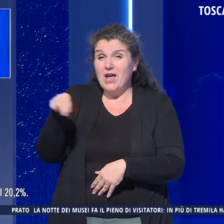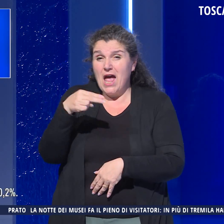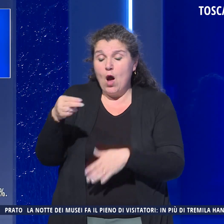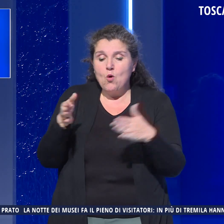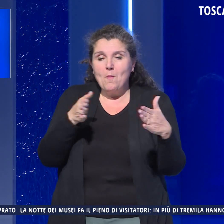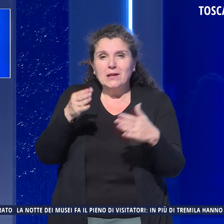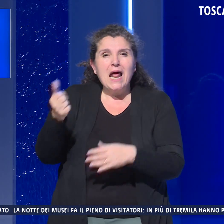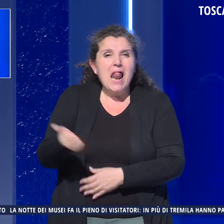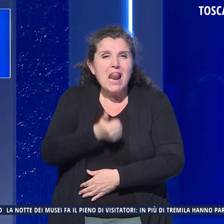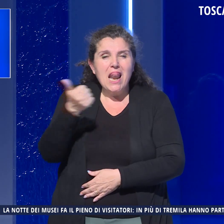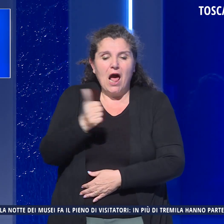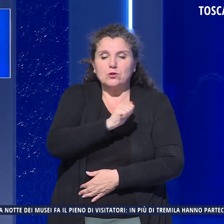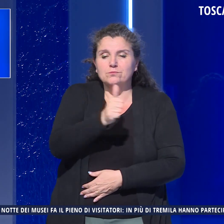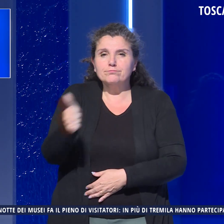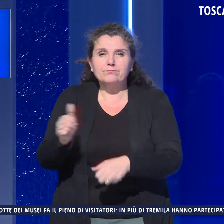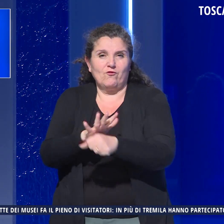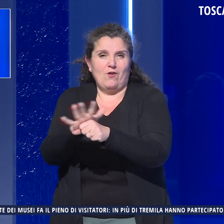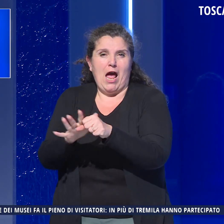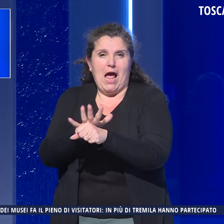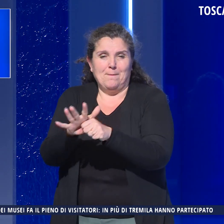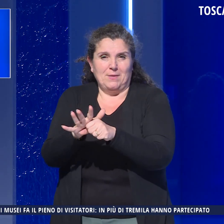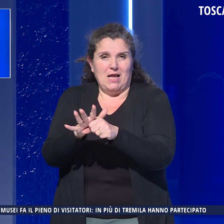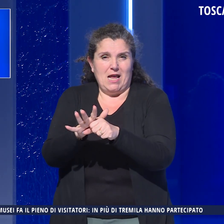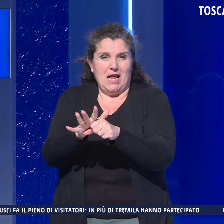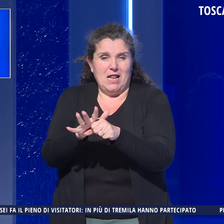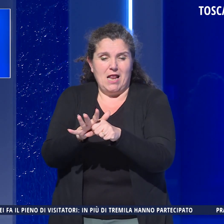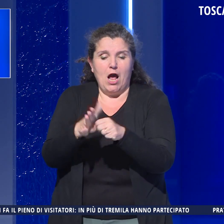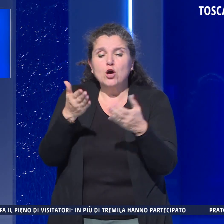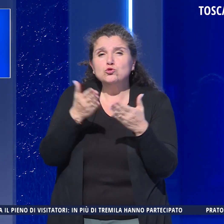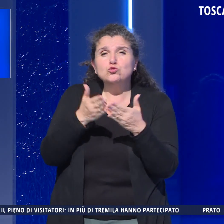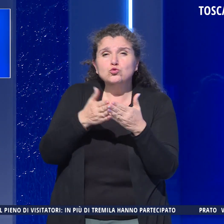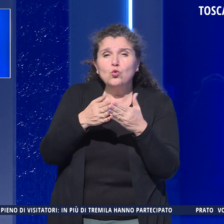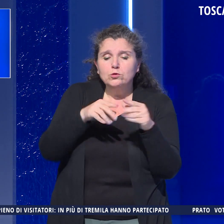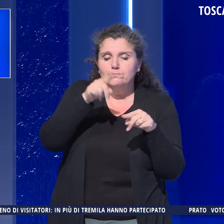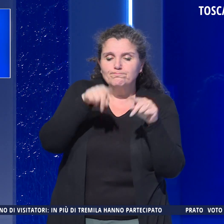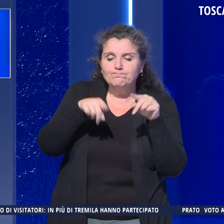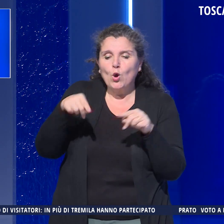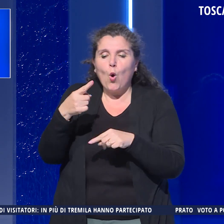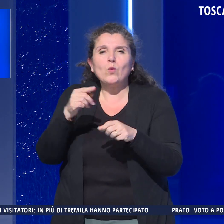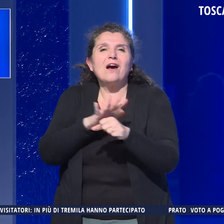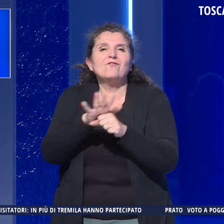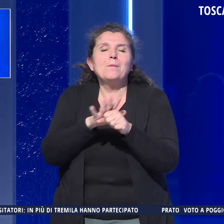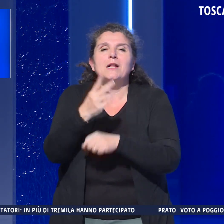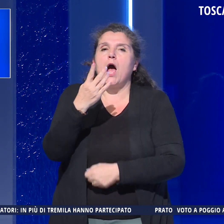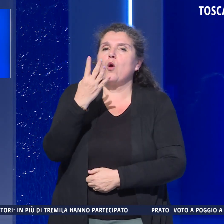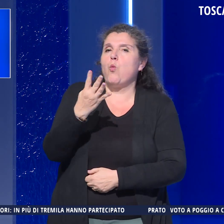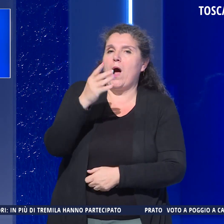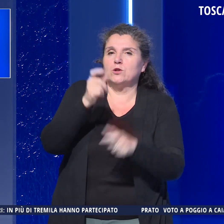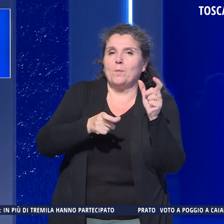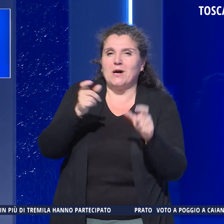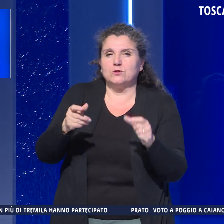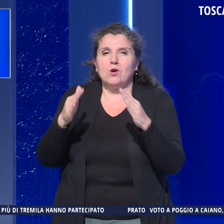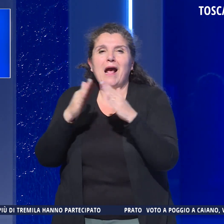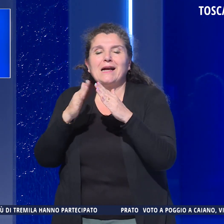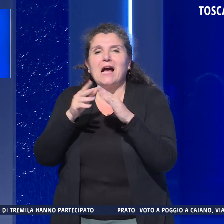l'anno a famiglia Il campione dello studio si riferisce a una famiglia formata da 4 persone con una